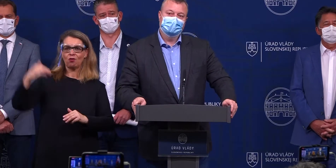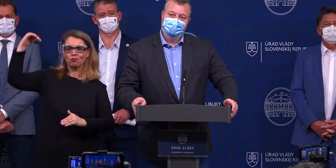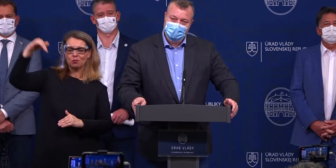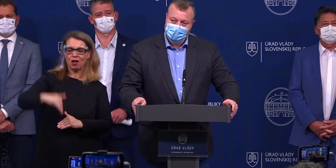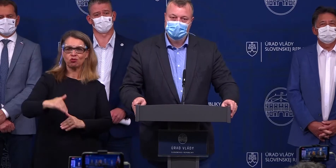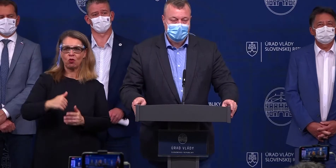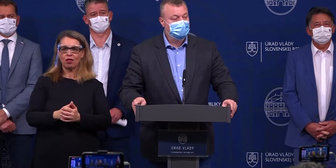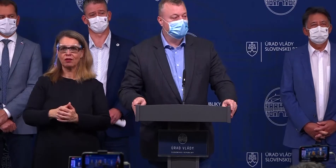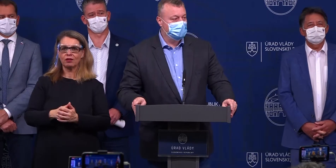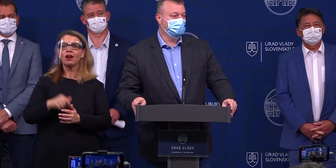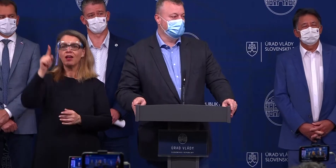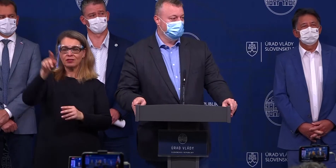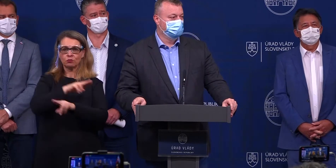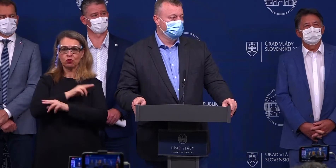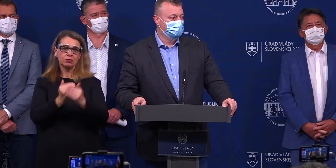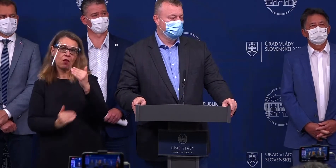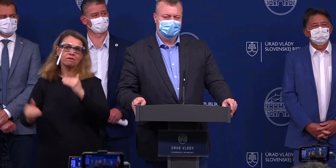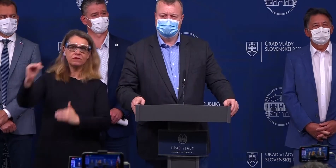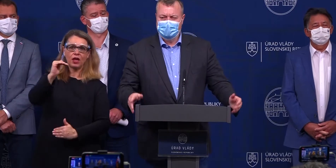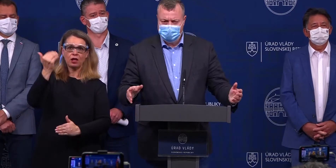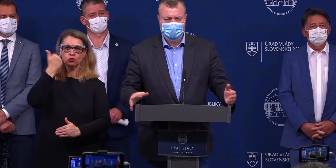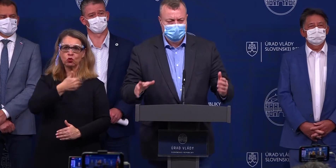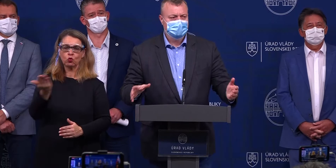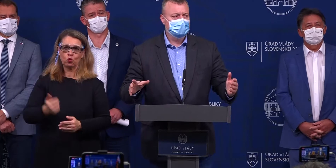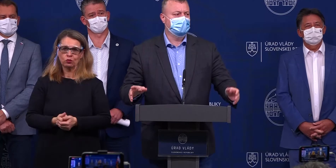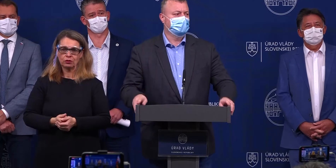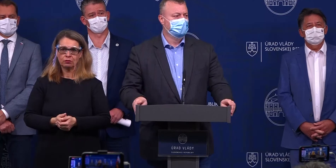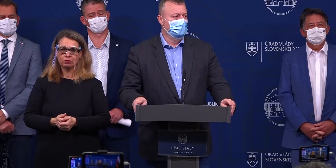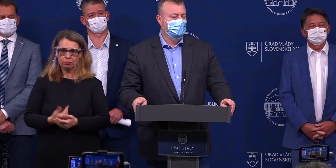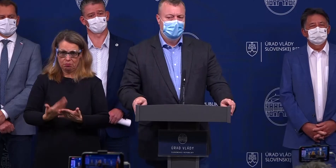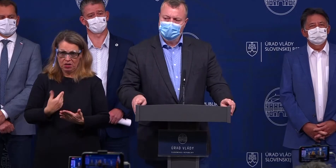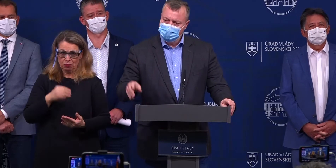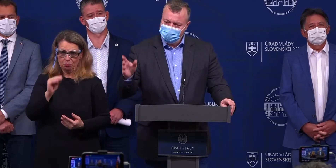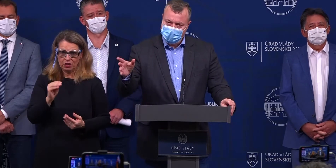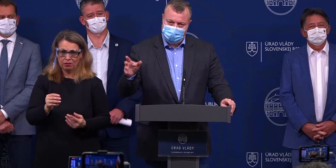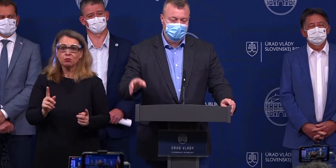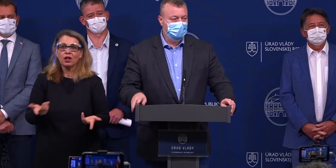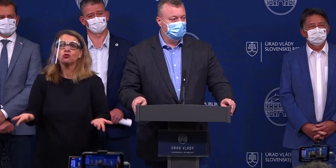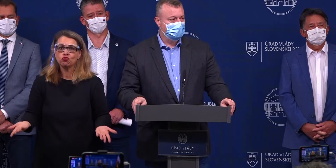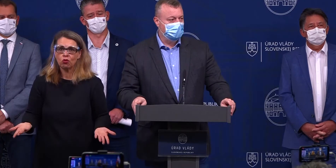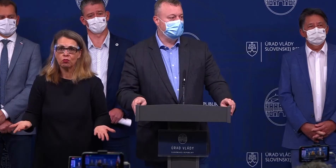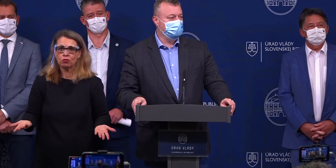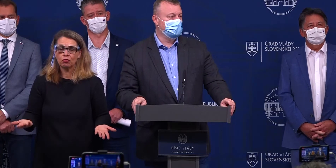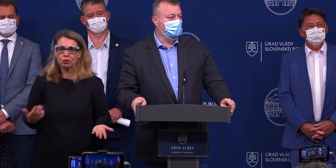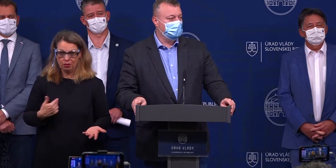Len tam zomrelo násobne viac ľudí. Tak sa pýtam, o čom to celé je. O tom, že byť na 5 minút sladký v médiách.